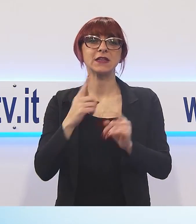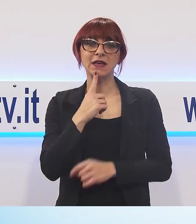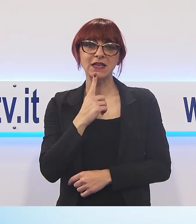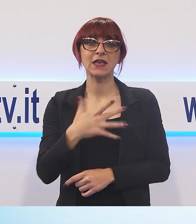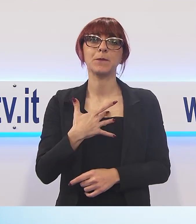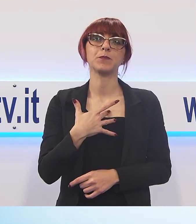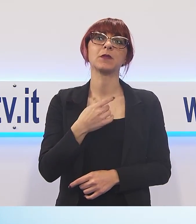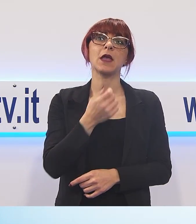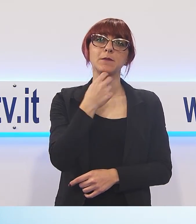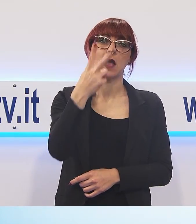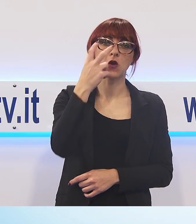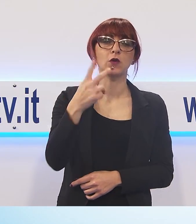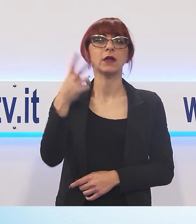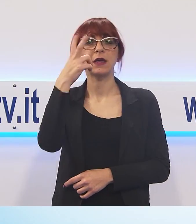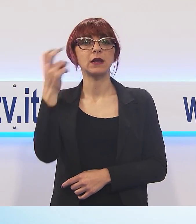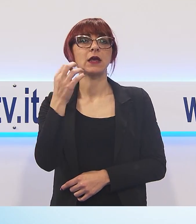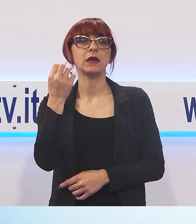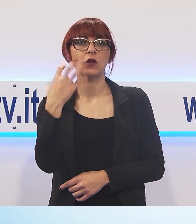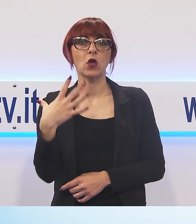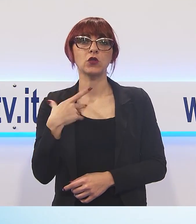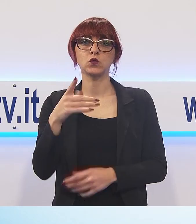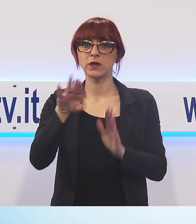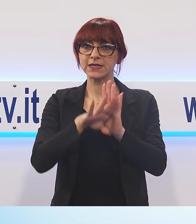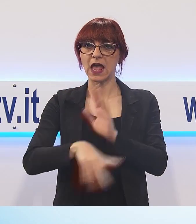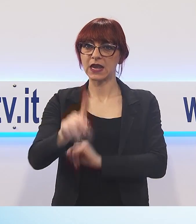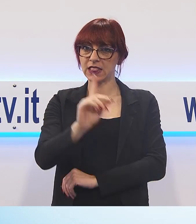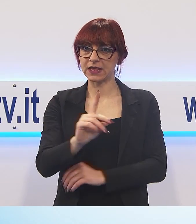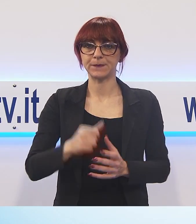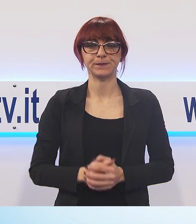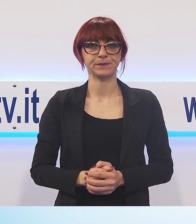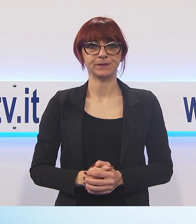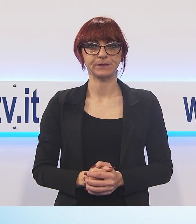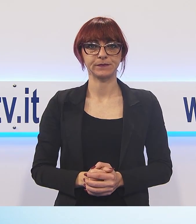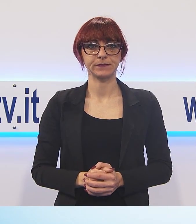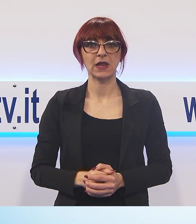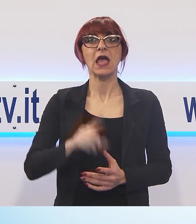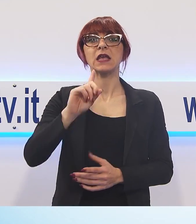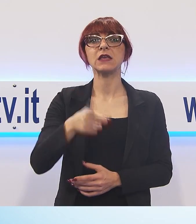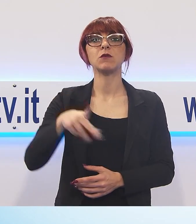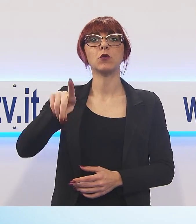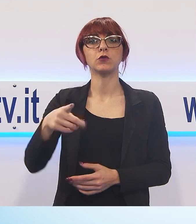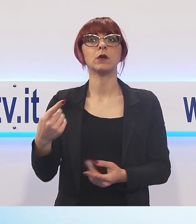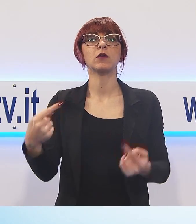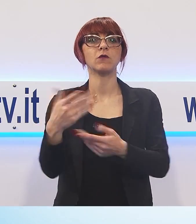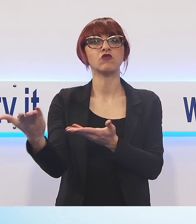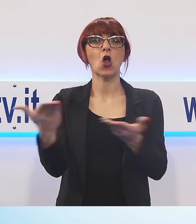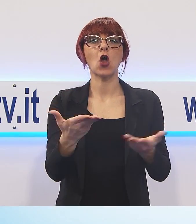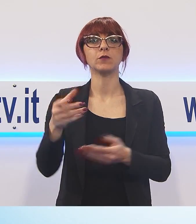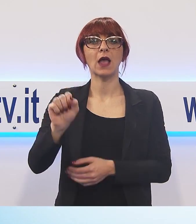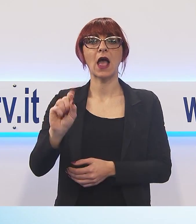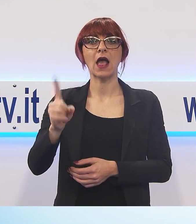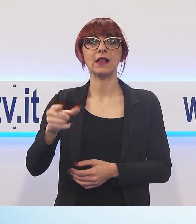bianconeri e nera azzurri in serie D. Sono due squadre in difficoltà mentre il Givi-Volgo di Pagliuca ospita l'Aglianese per